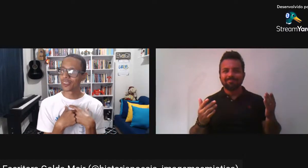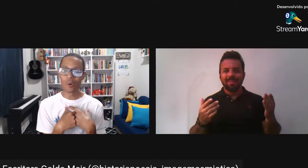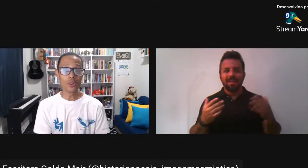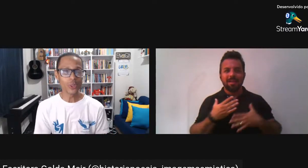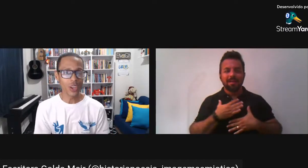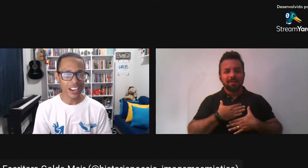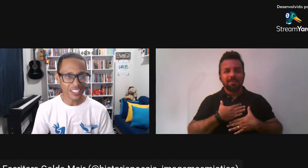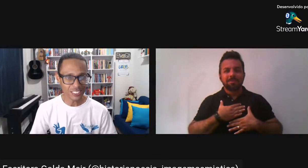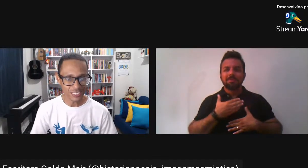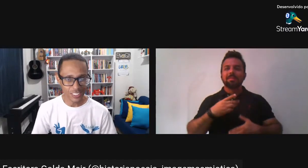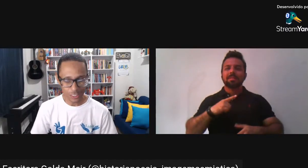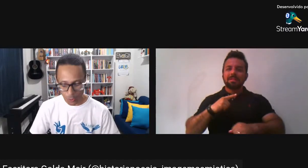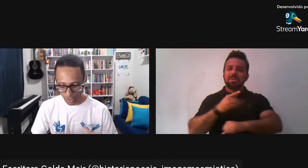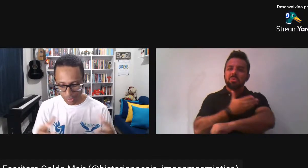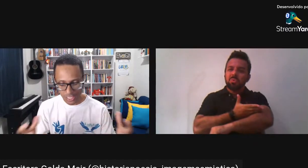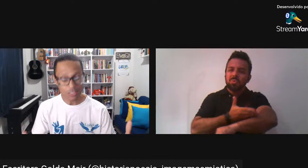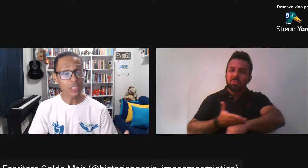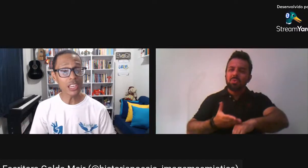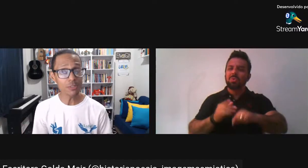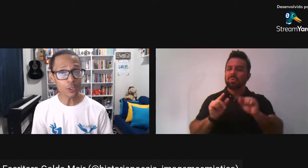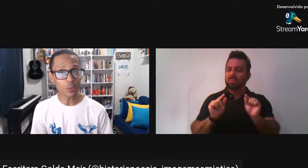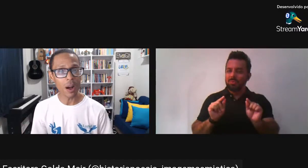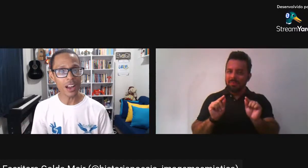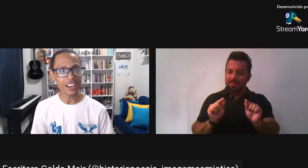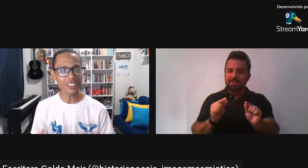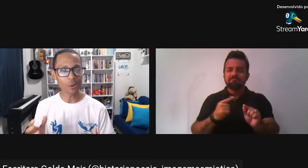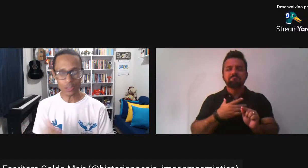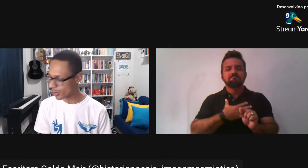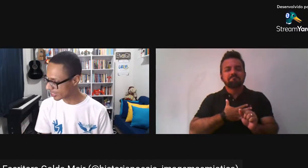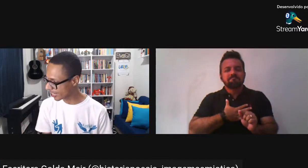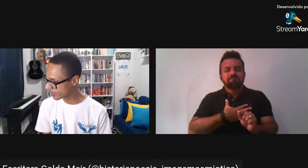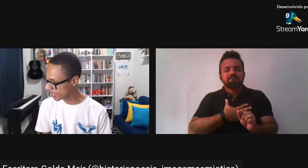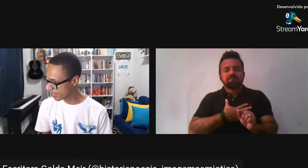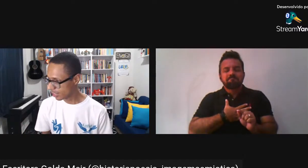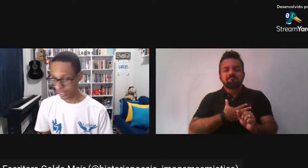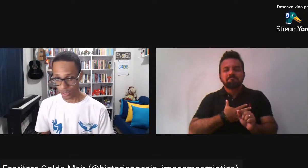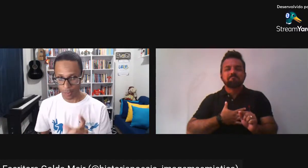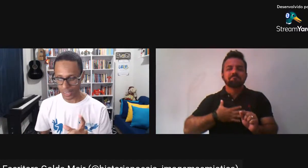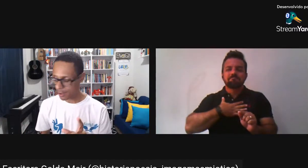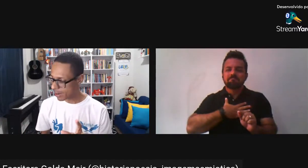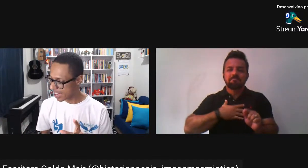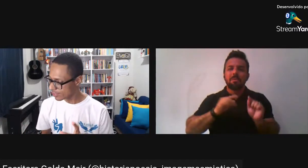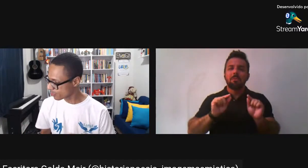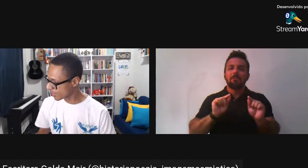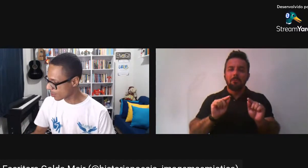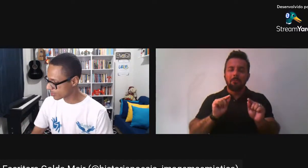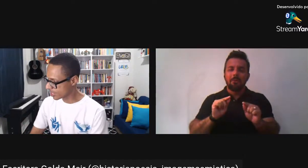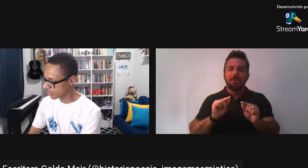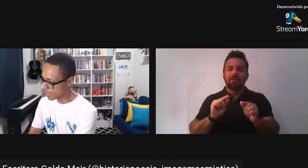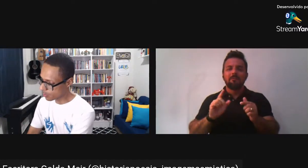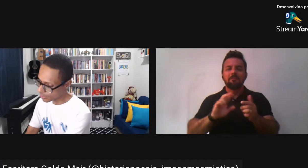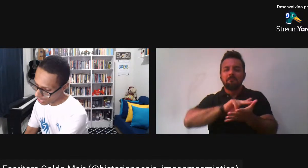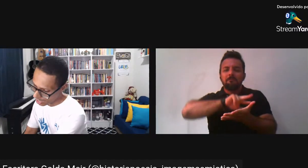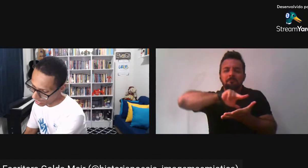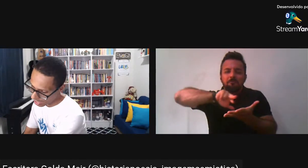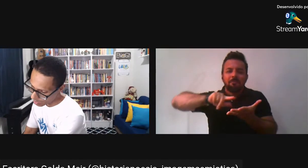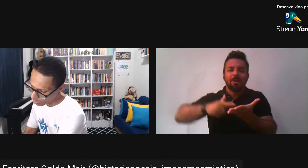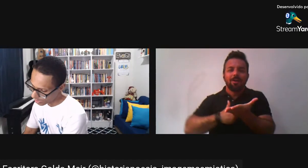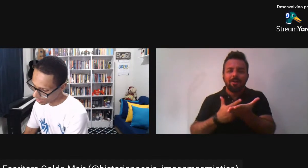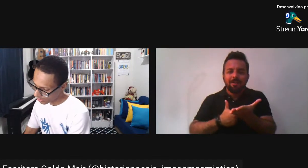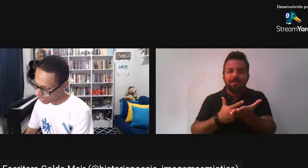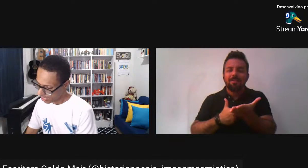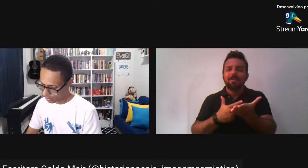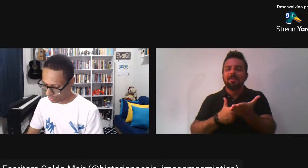Com muito carinho Eu disponibilizo livros Para o sorteio Só para lembrar No finalzinho, né? Depois que